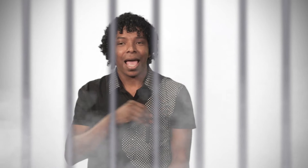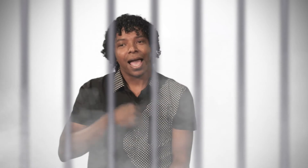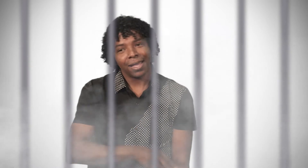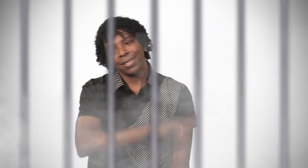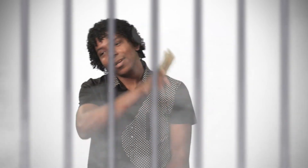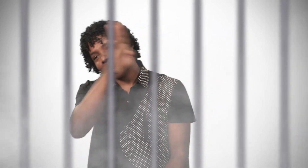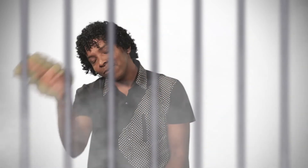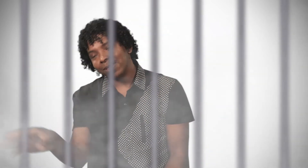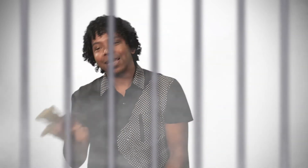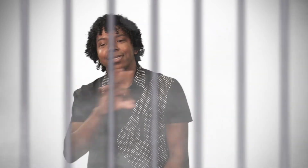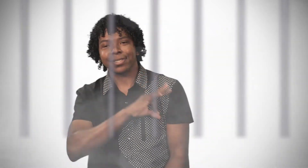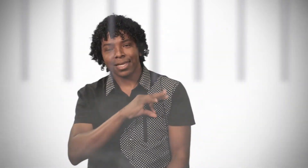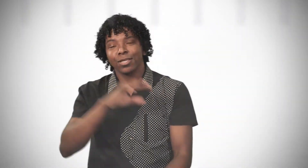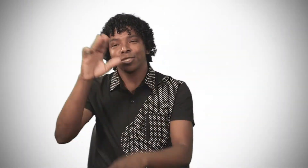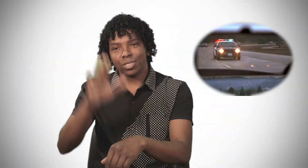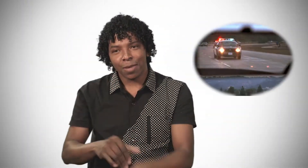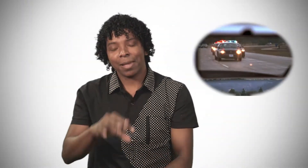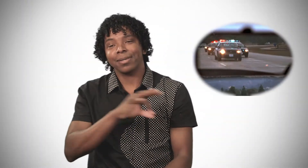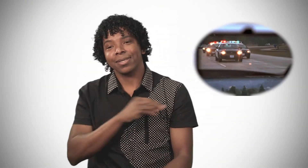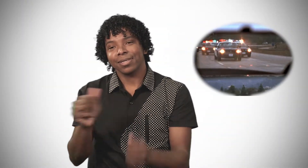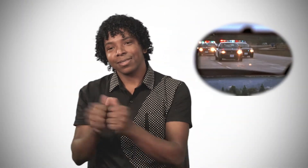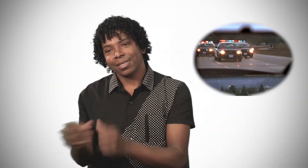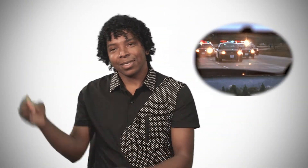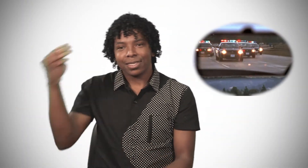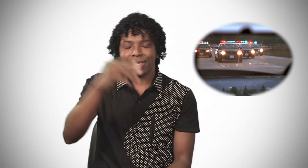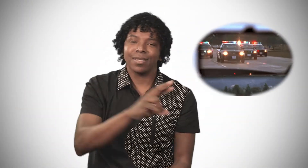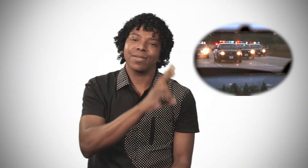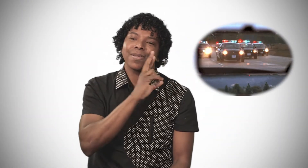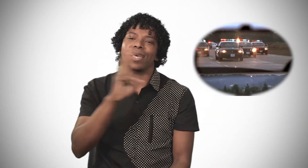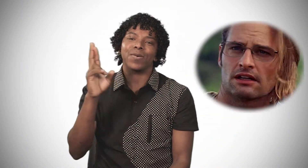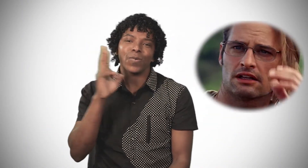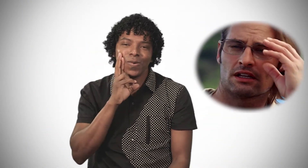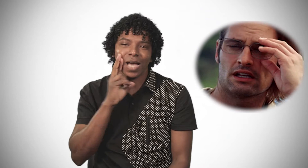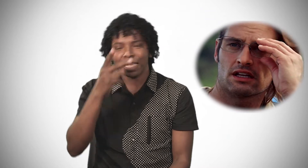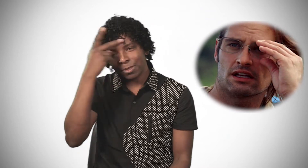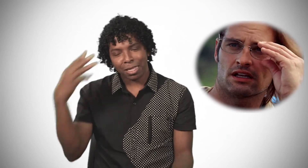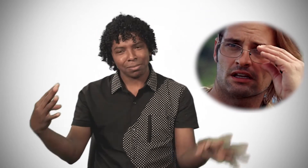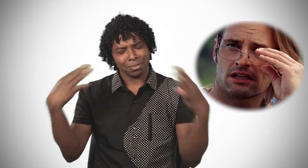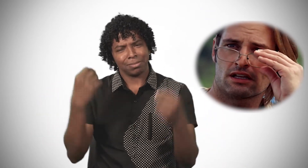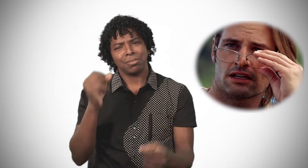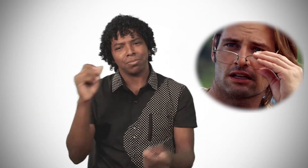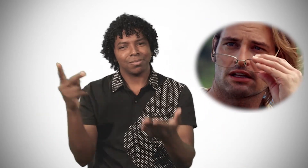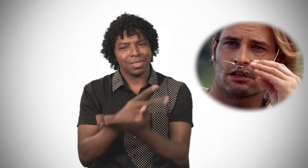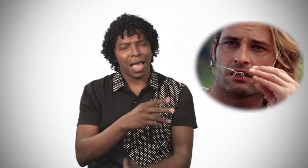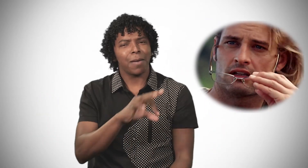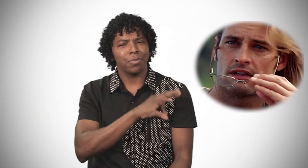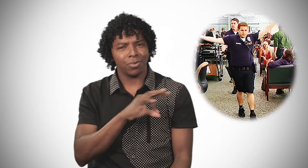Fui lá na delegacia, chamei os policiais e fui com eles no restaurante. As pessoas todas olharam para mim na hora. Por que a polícia está aqui?